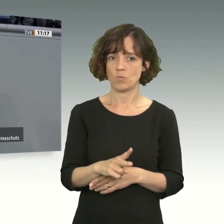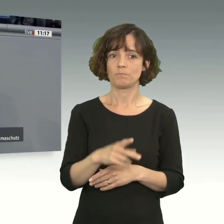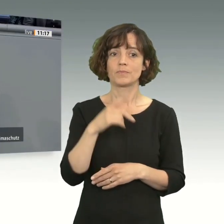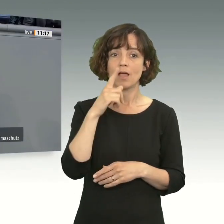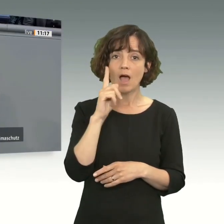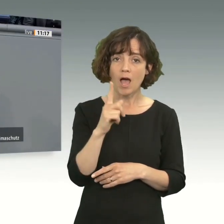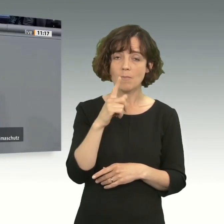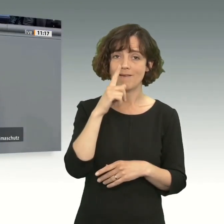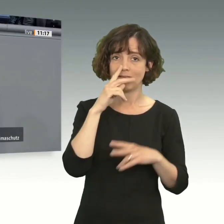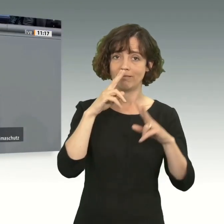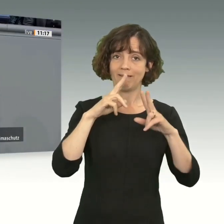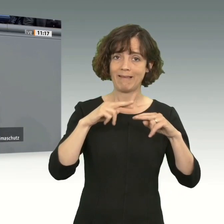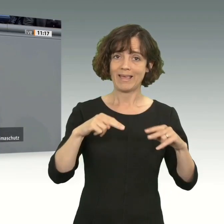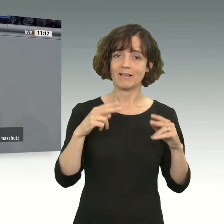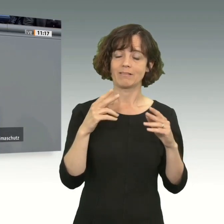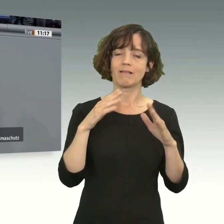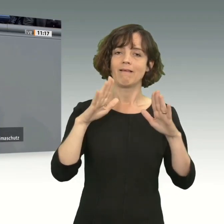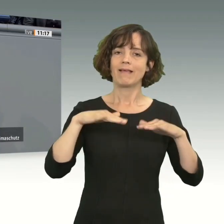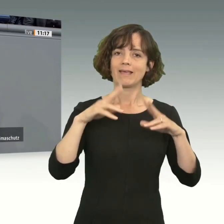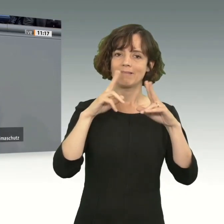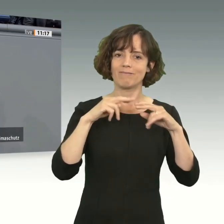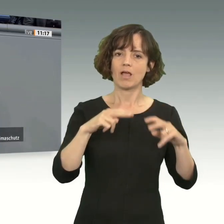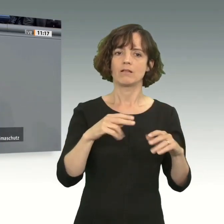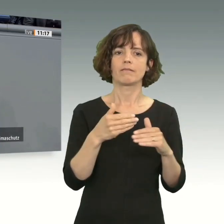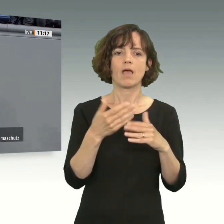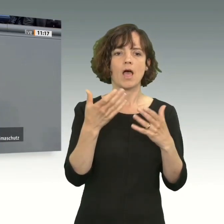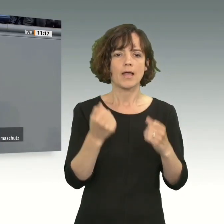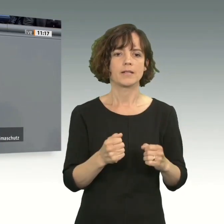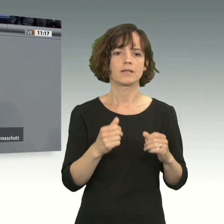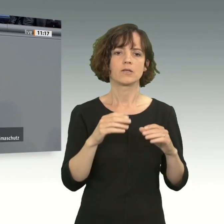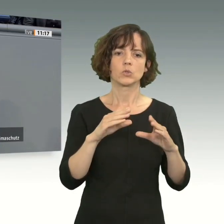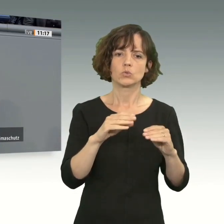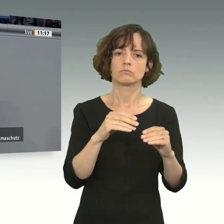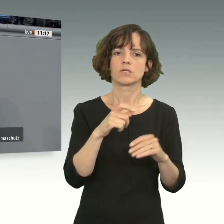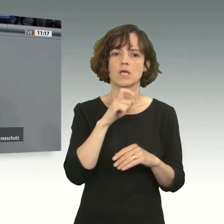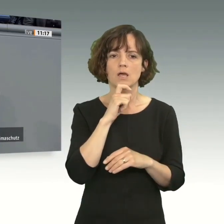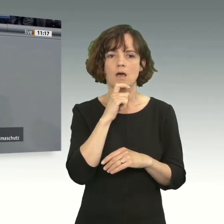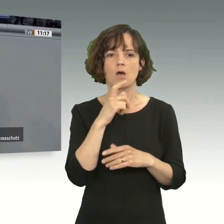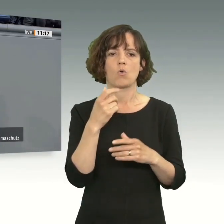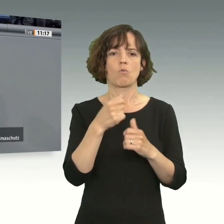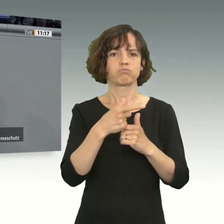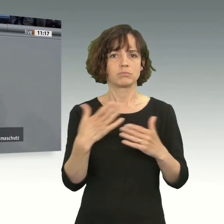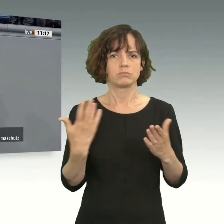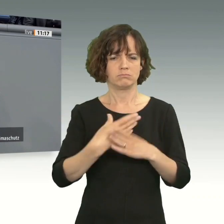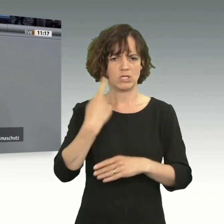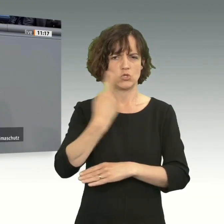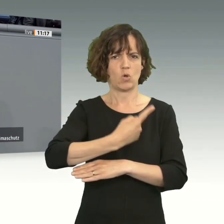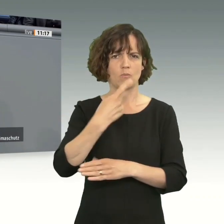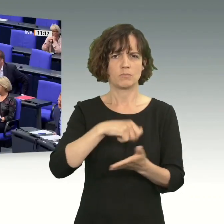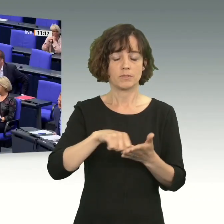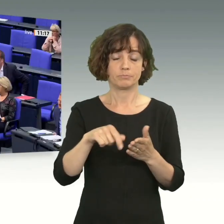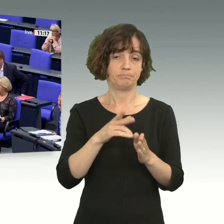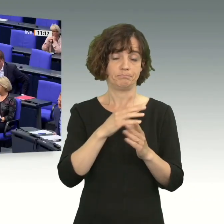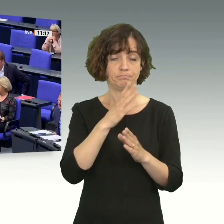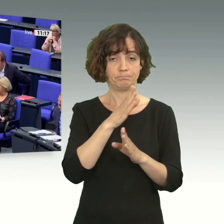Regenwald aber nachhaltig genutzt wird, wenn es um Acerola geht, um Nüsse, um Kakao, dann sind da Zölle drauf. Das ist doch absurd.